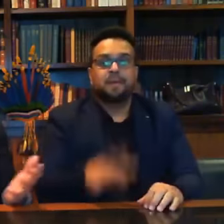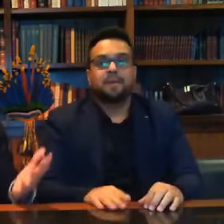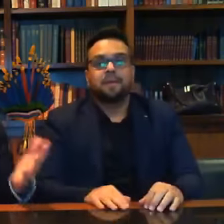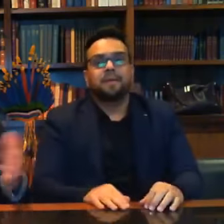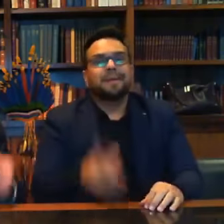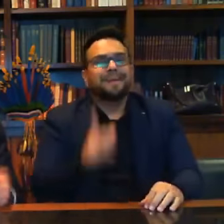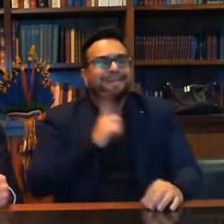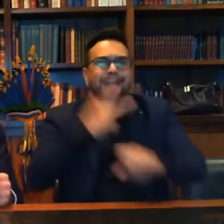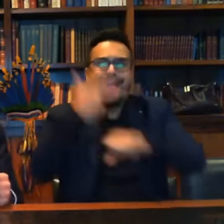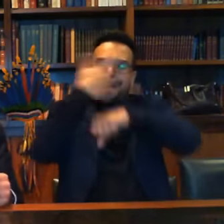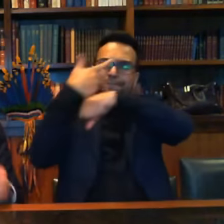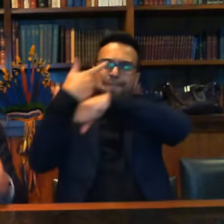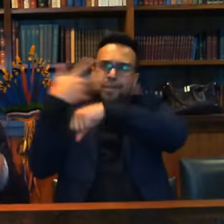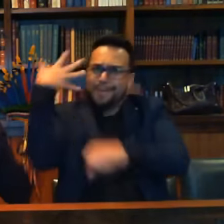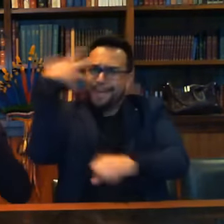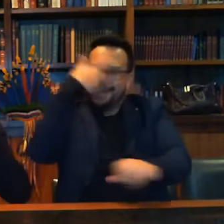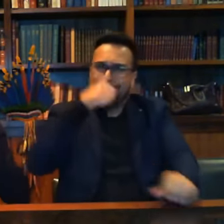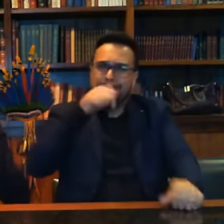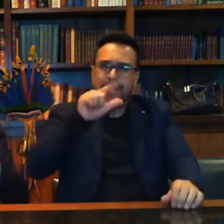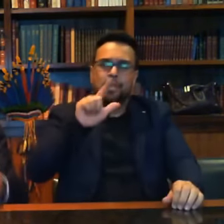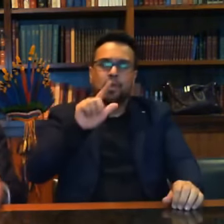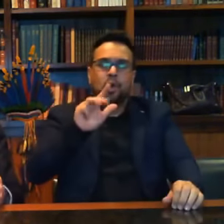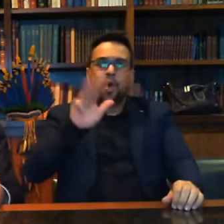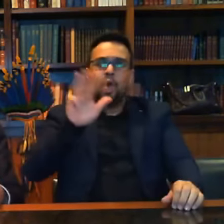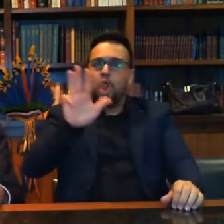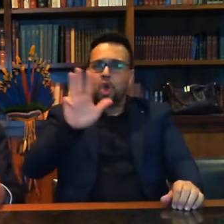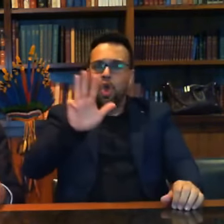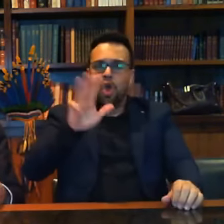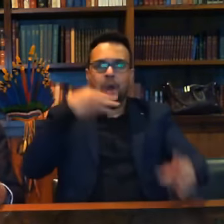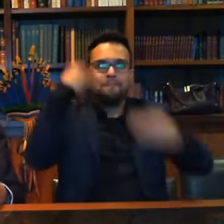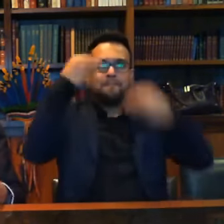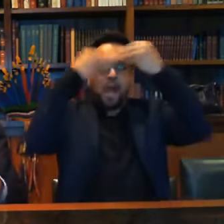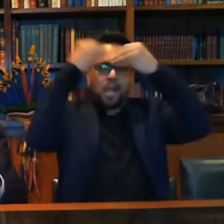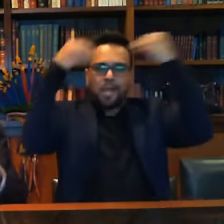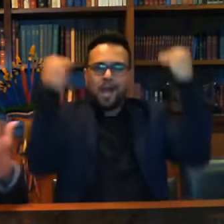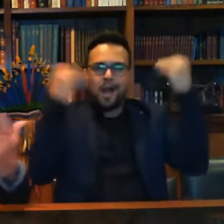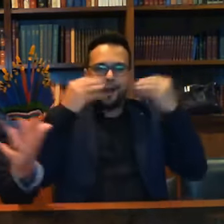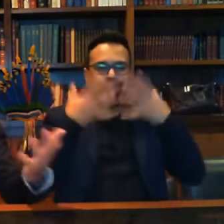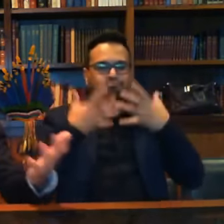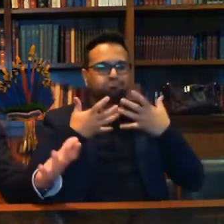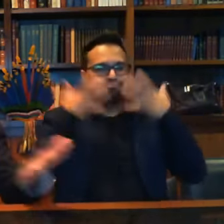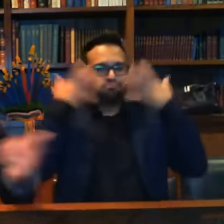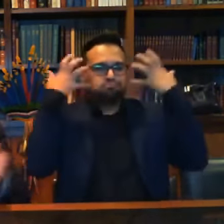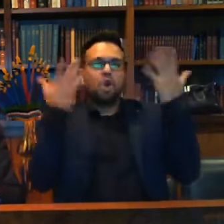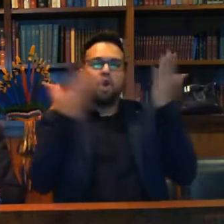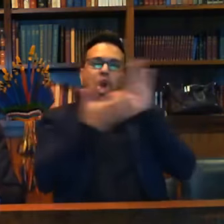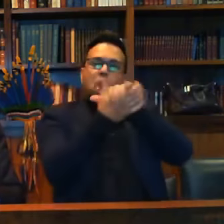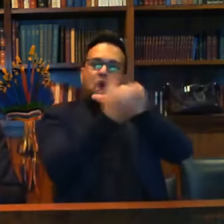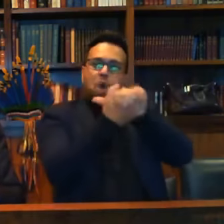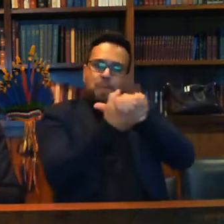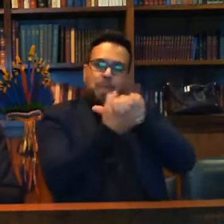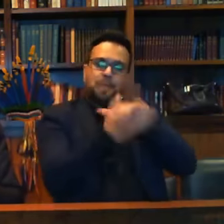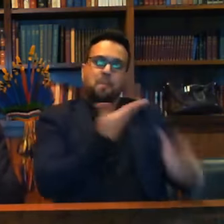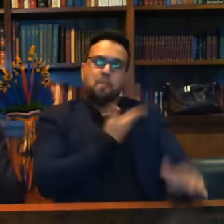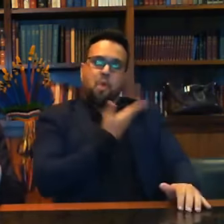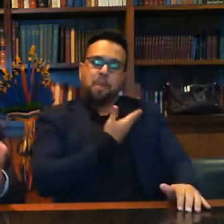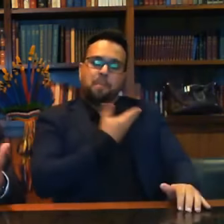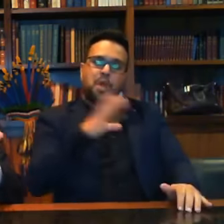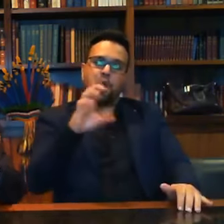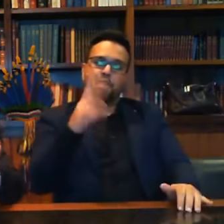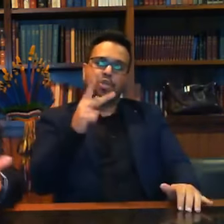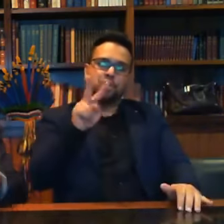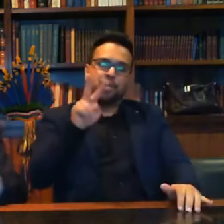vídeo lindo do Lula, todo maquiado. Eu quero cumprimentar meu amigo Chávez por essa política